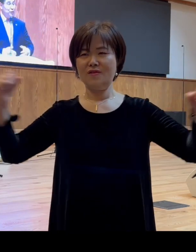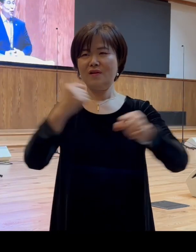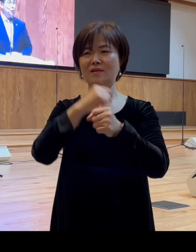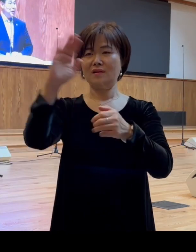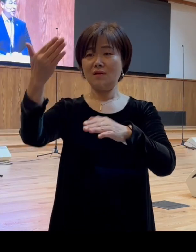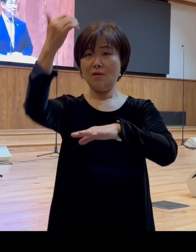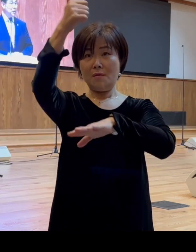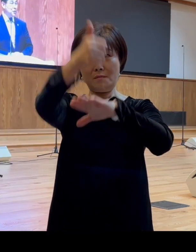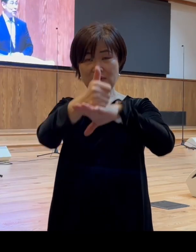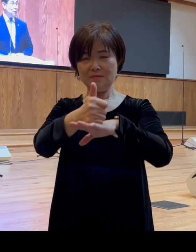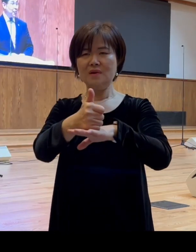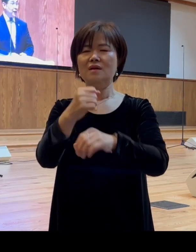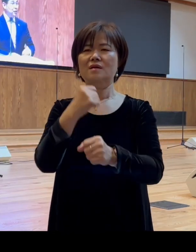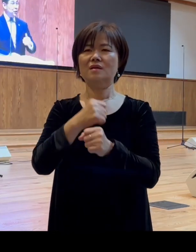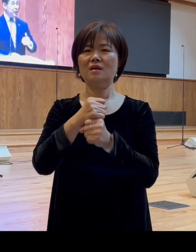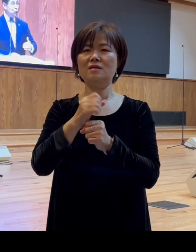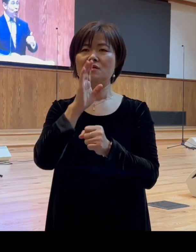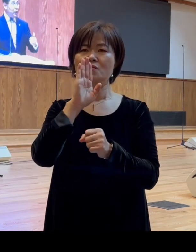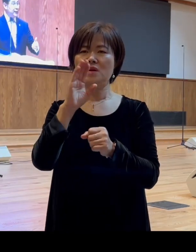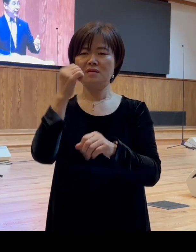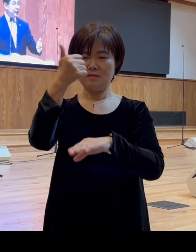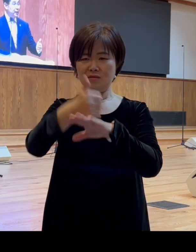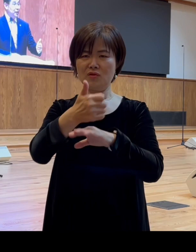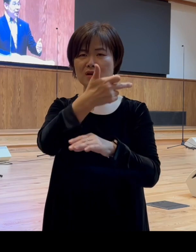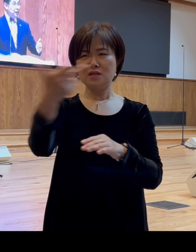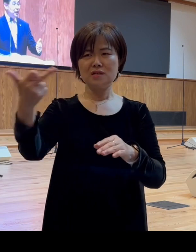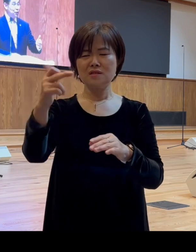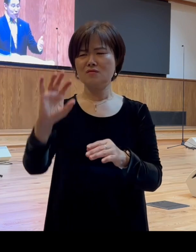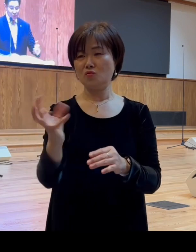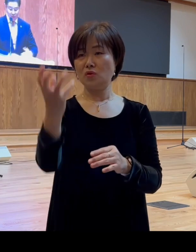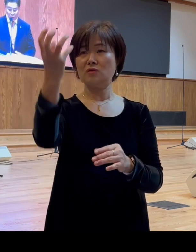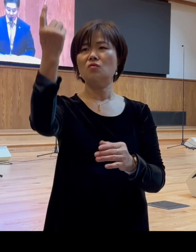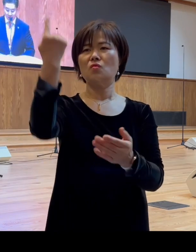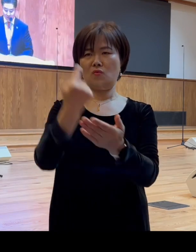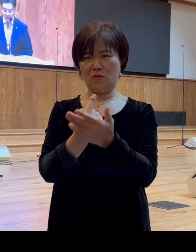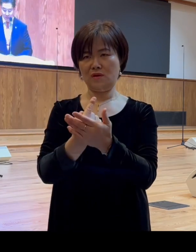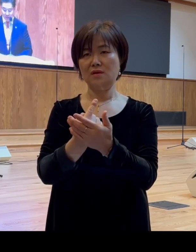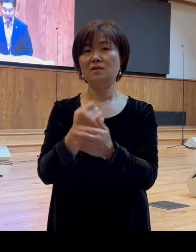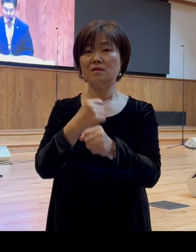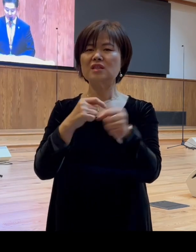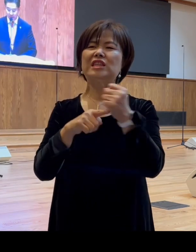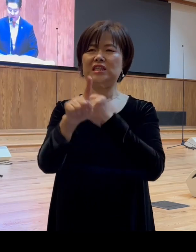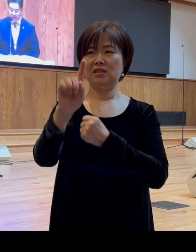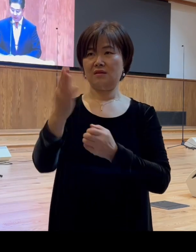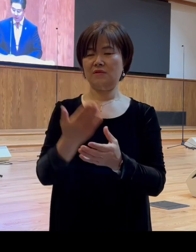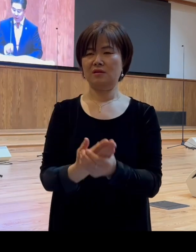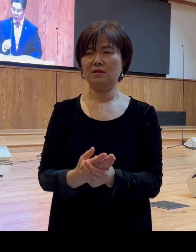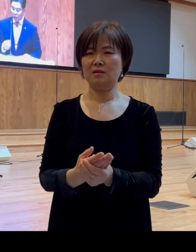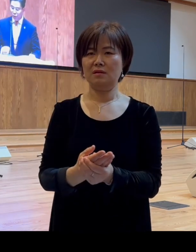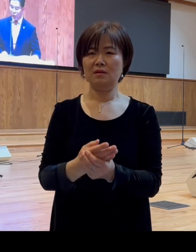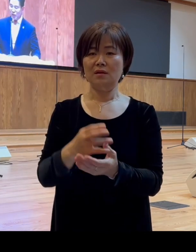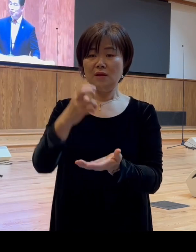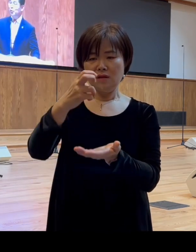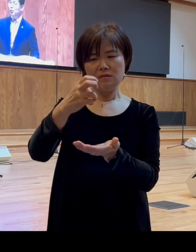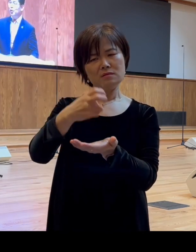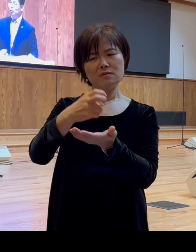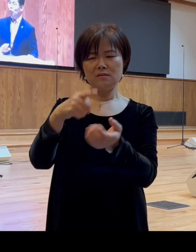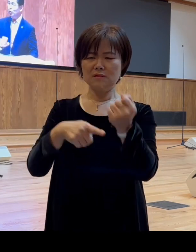말미암아서 그런 인과관계가 형성될 수 있다는 것이죠 그럼 이론적으로 살펴보면 모든 것이